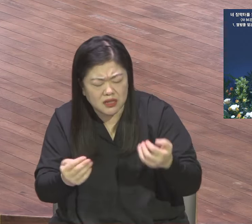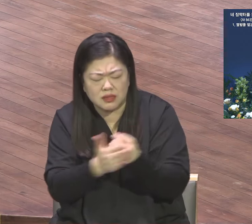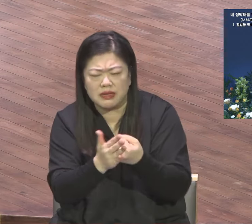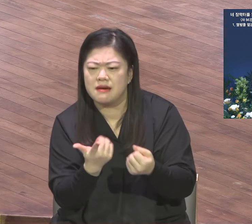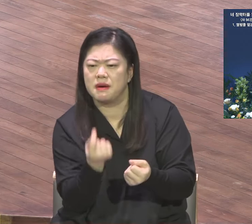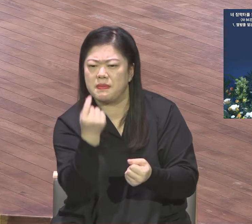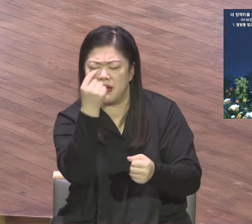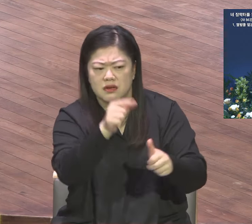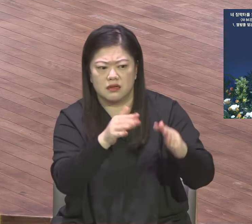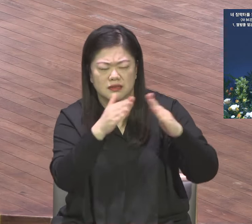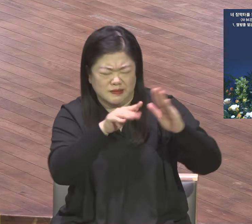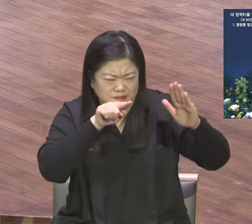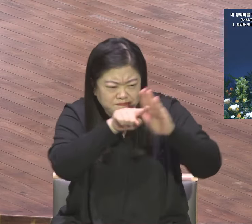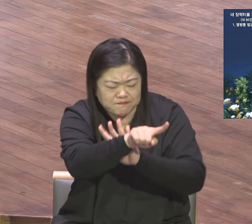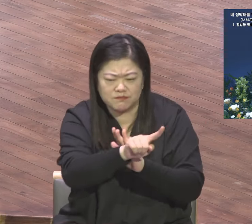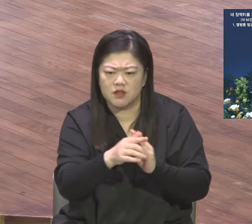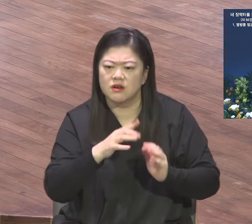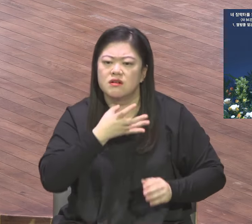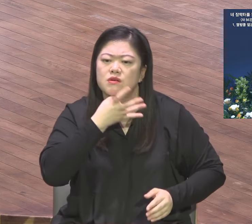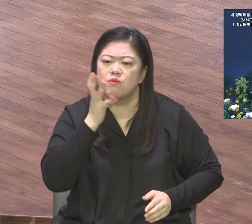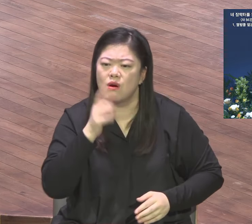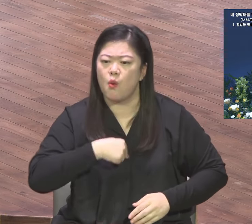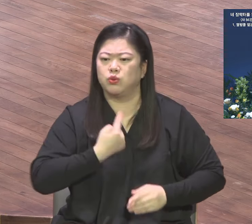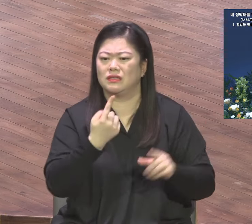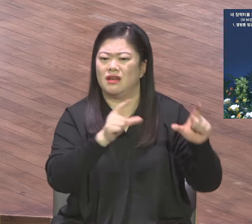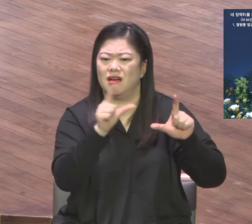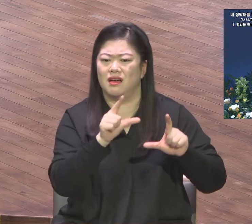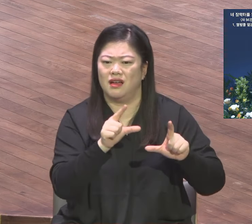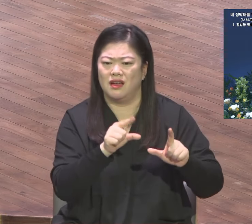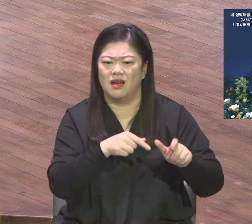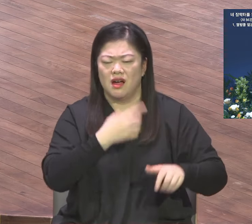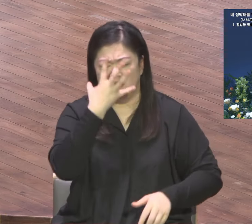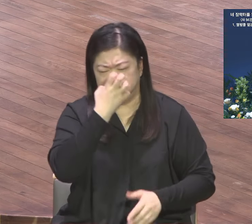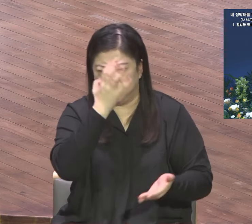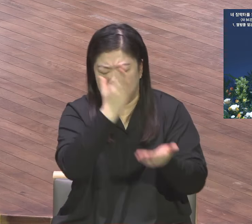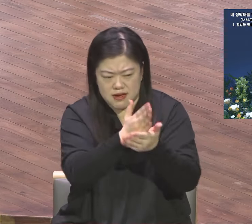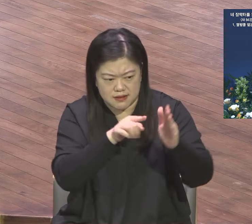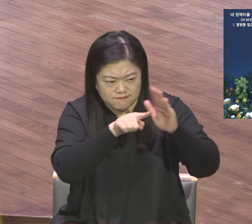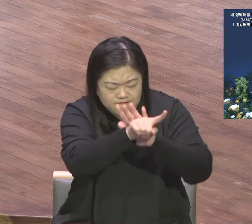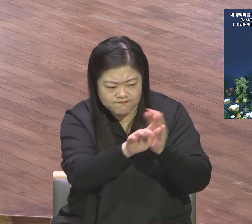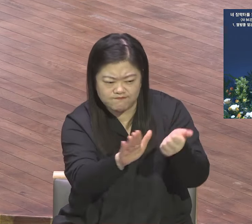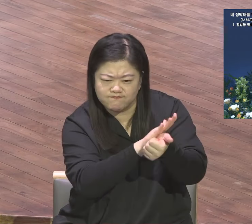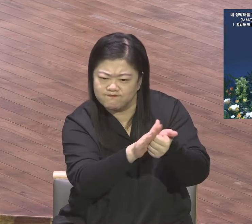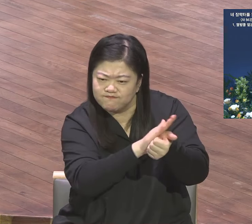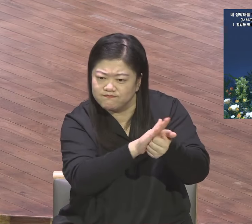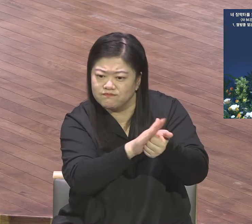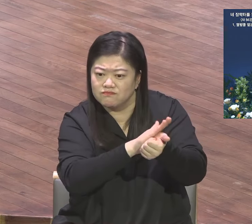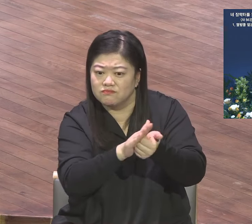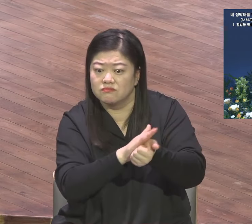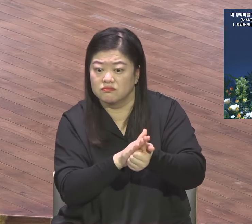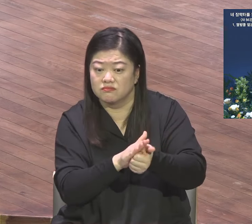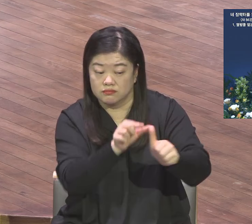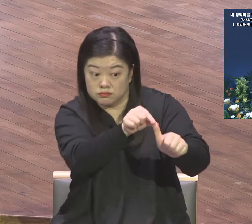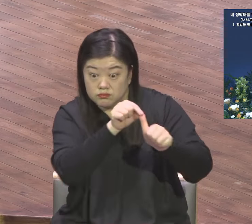복음까지 우리가 나 하나 잘 되려고 나만 복 받고